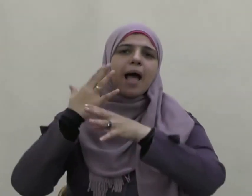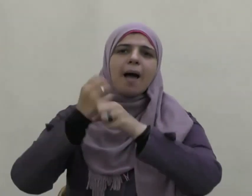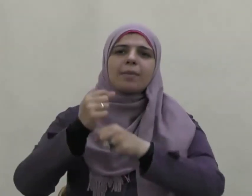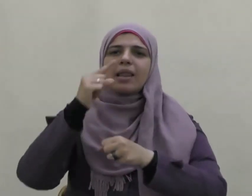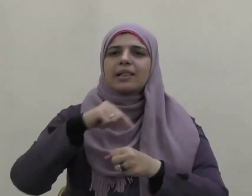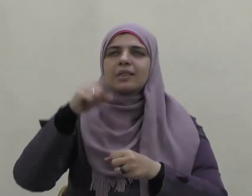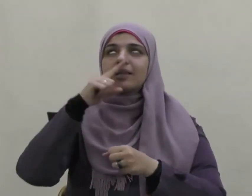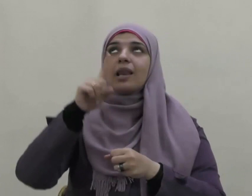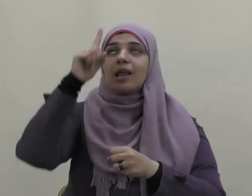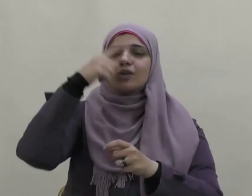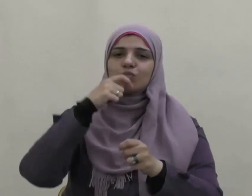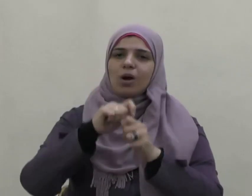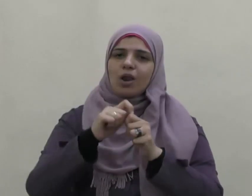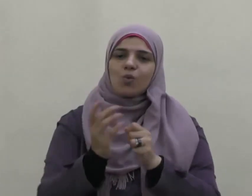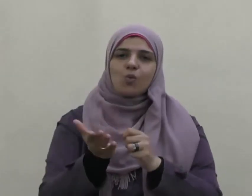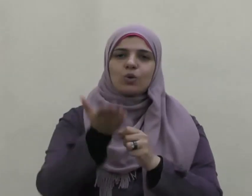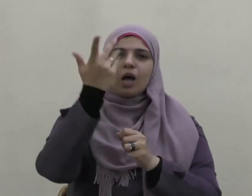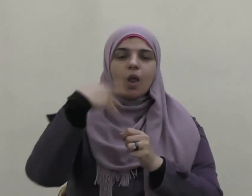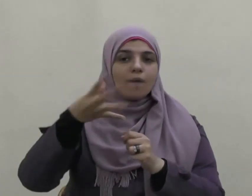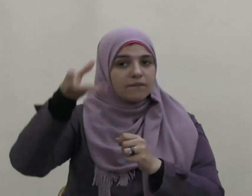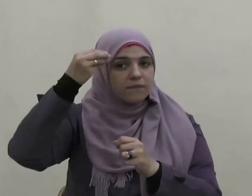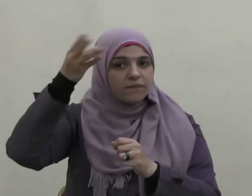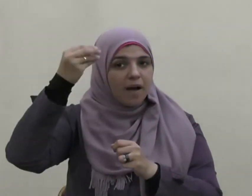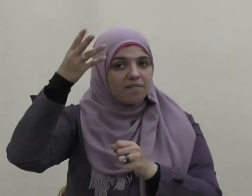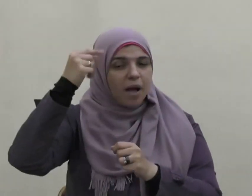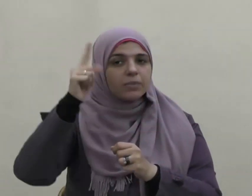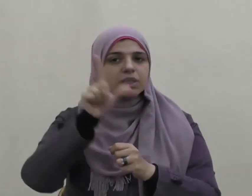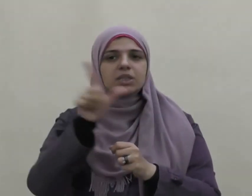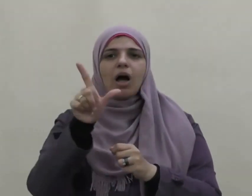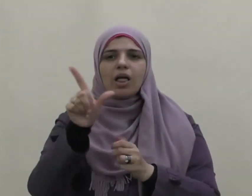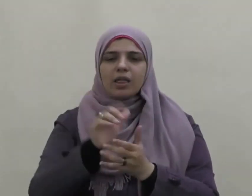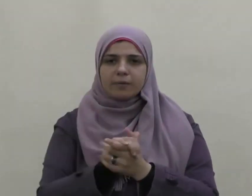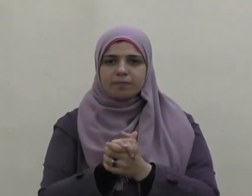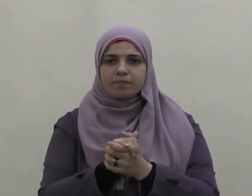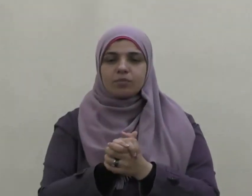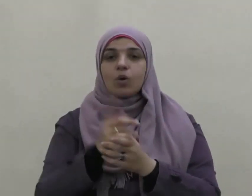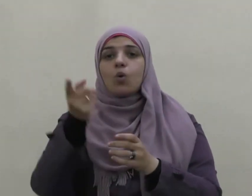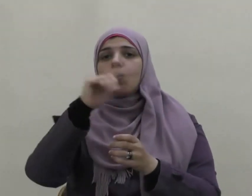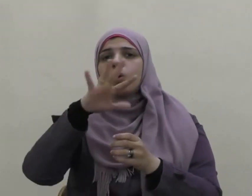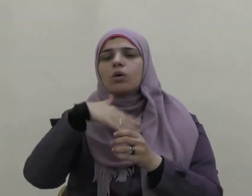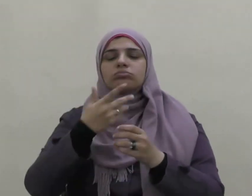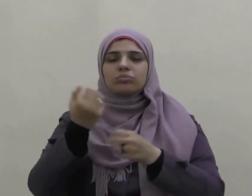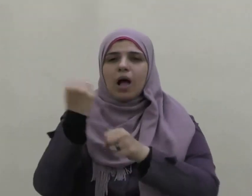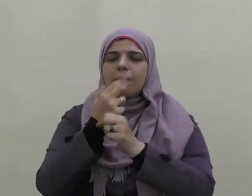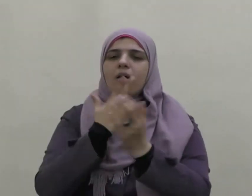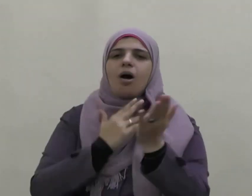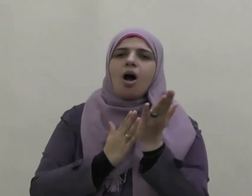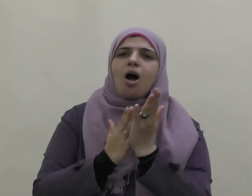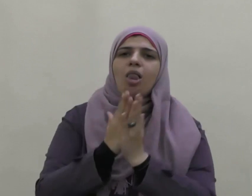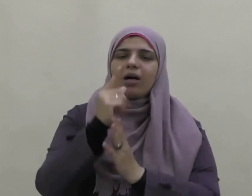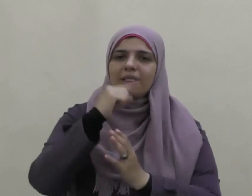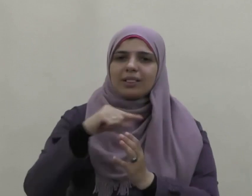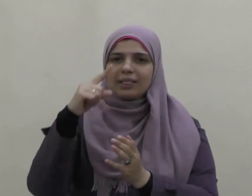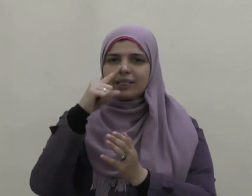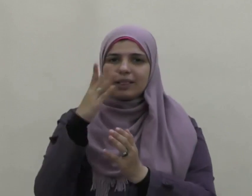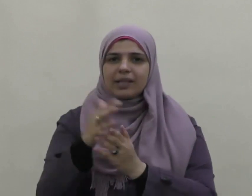تعالى وفهمه فهما صحيحا والتخلق بأخلاقه وحسن